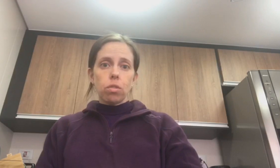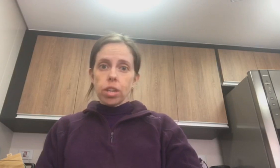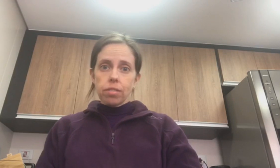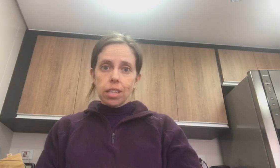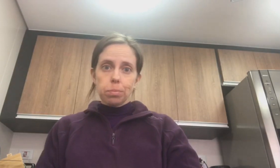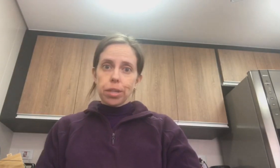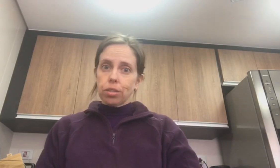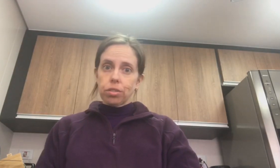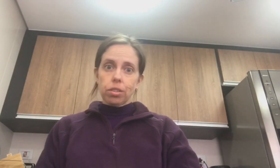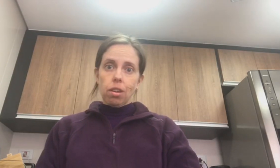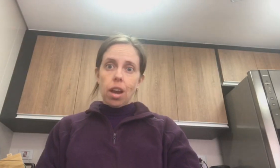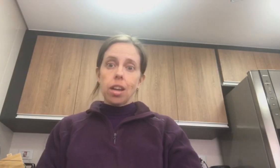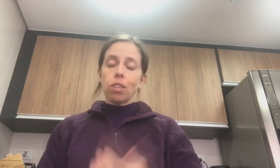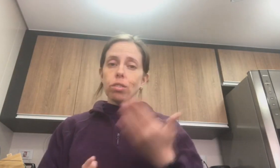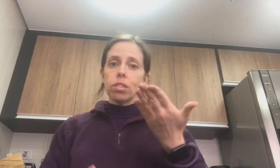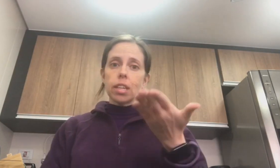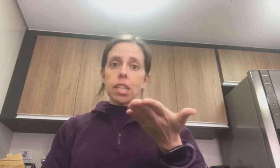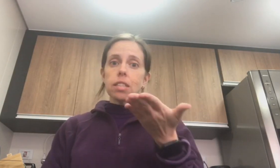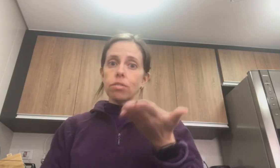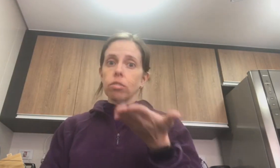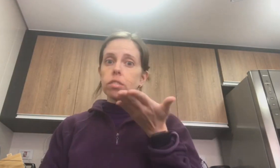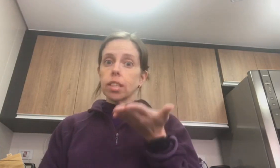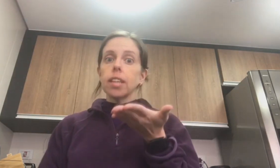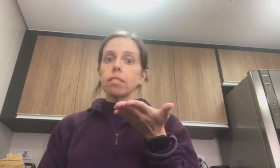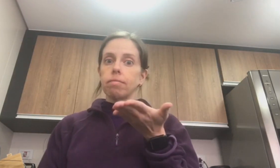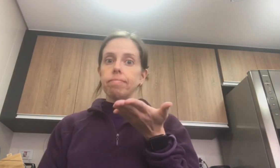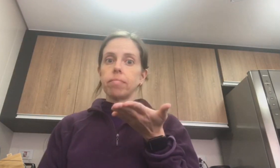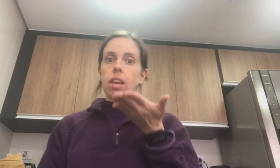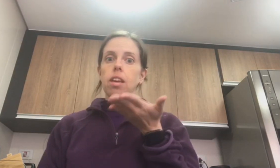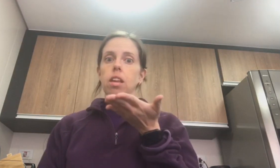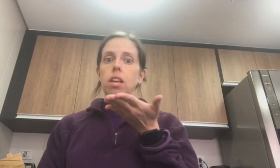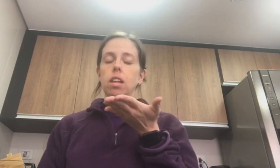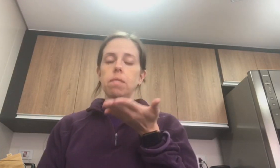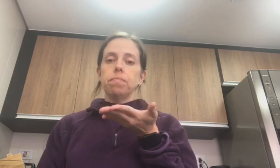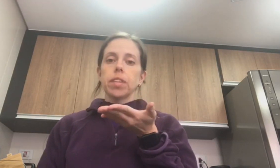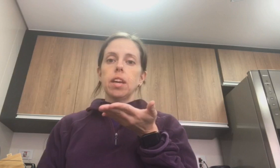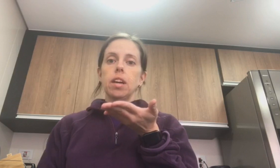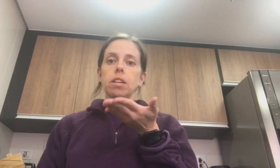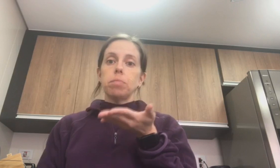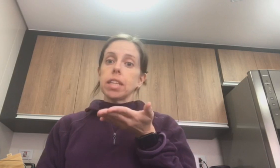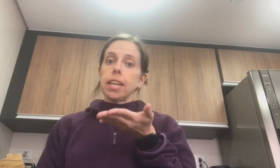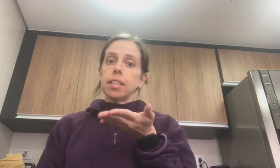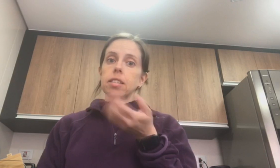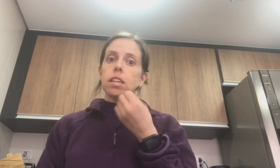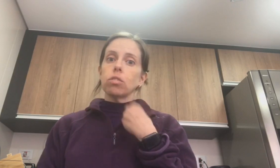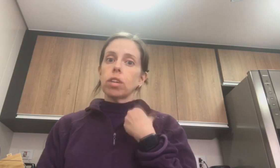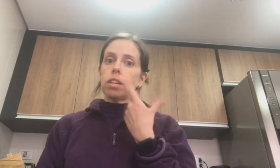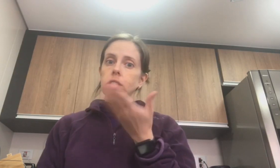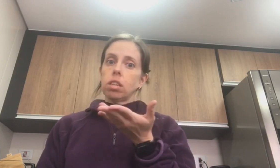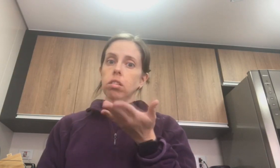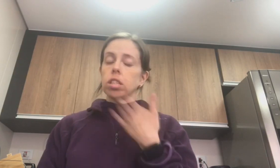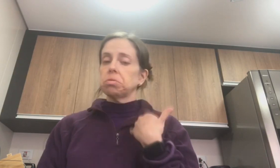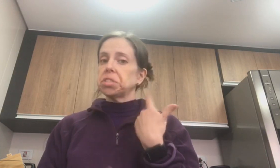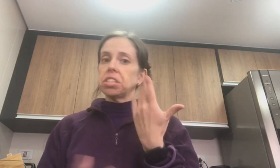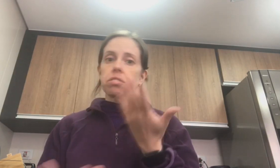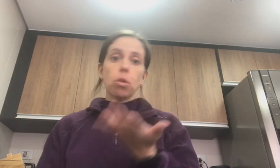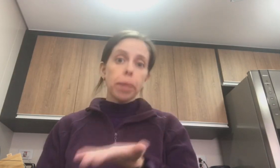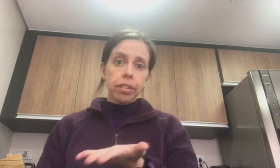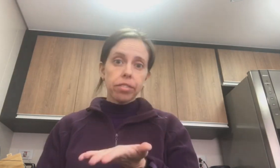horríveis por causa do celular. Eu não sei nem se eu vou conseguir mandar esse. Eu tô gravando agora. Não sei como é que vai